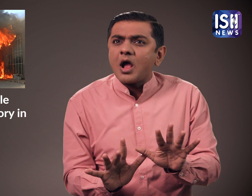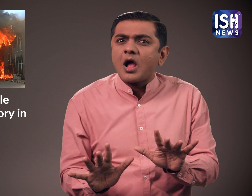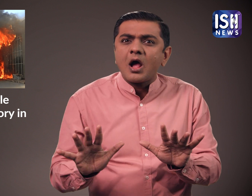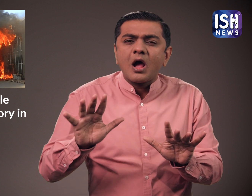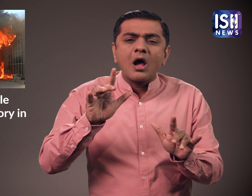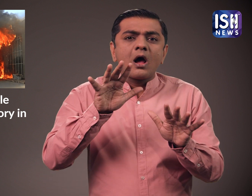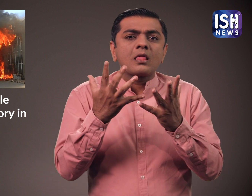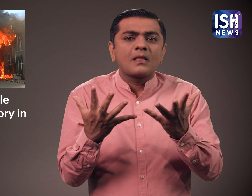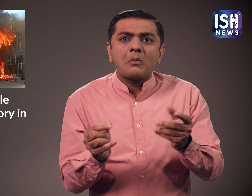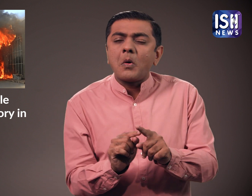लिया।